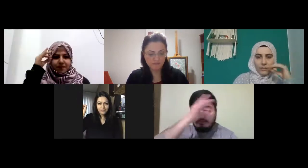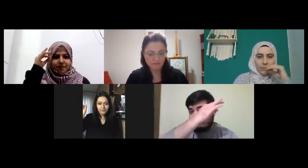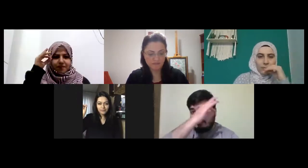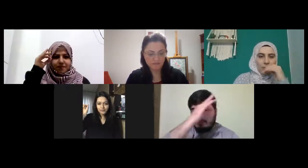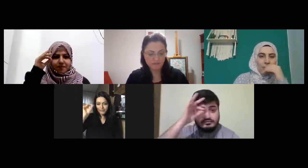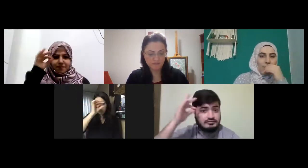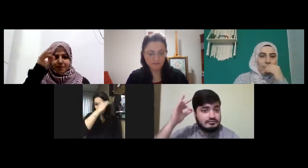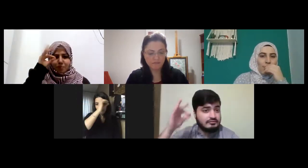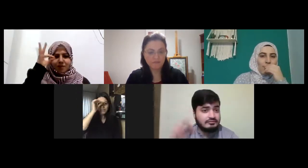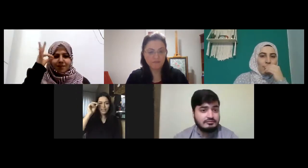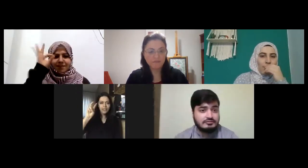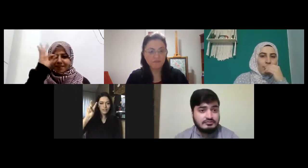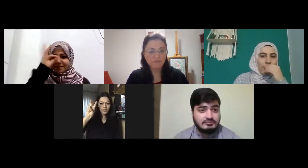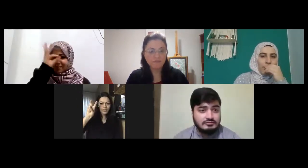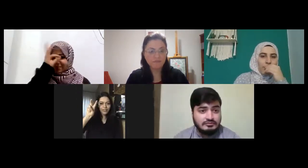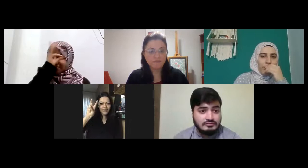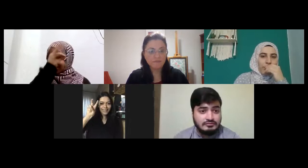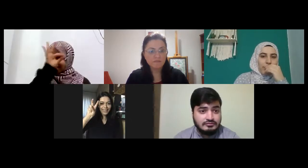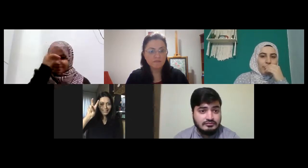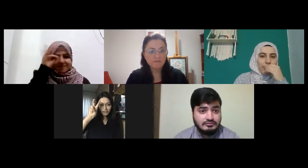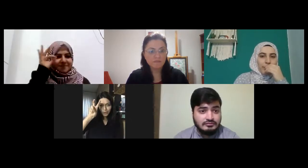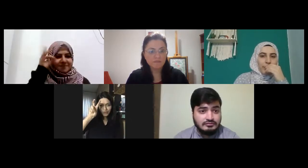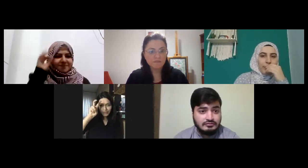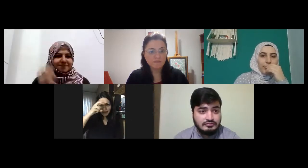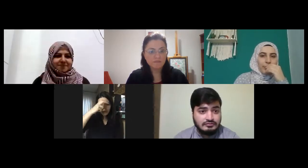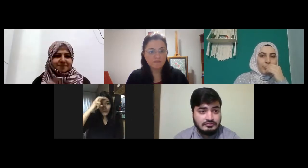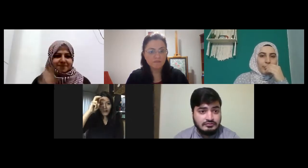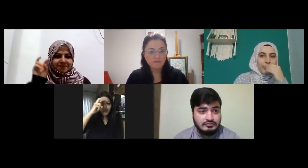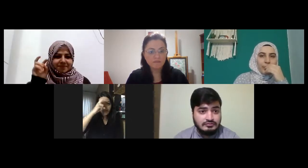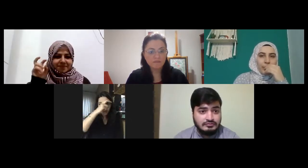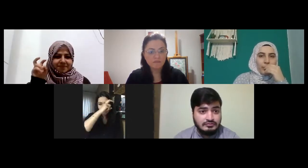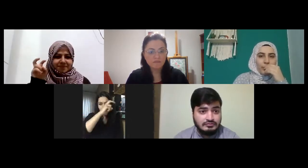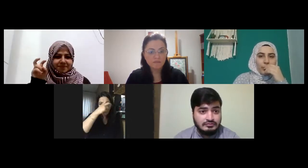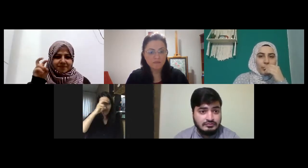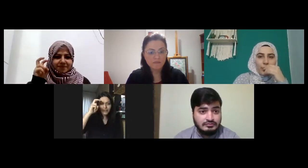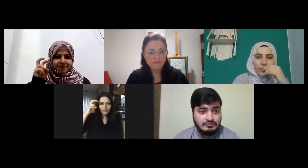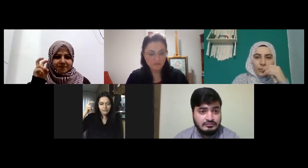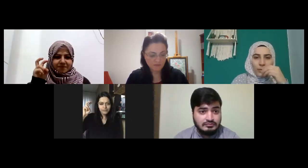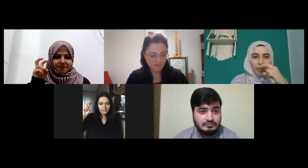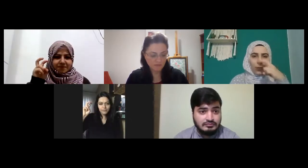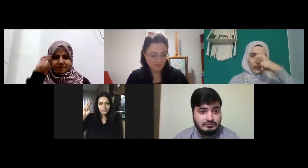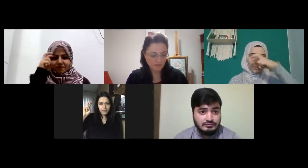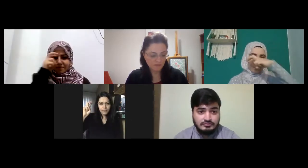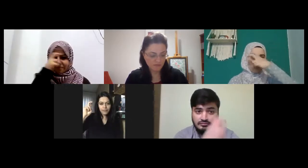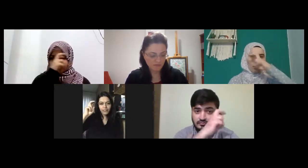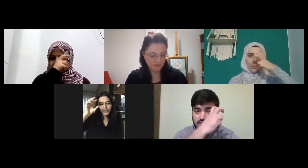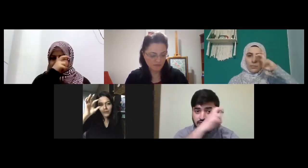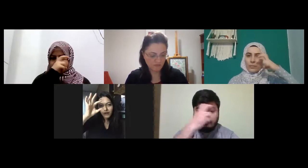yeşil eller şöyle bu da mavi mavi yeşille mavi